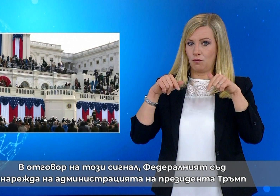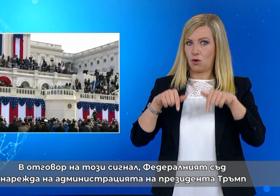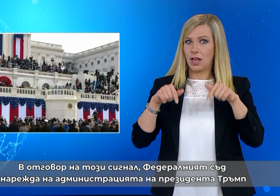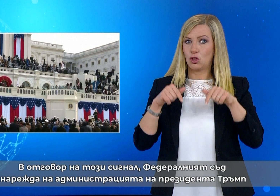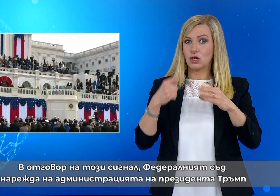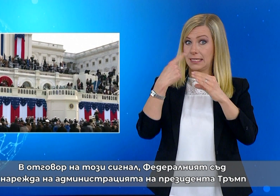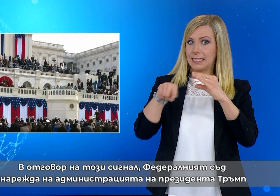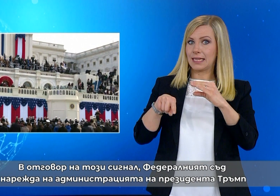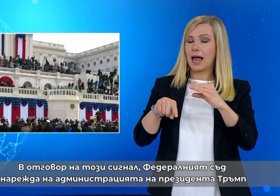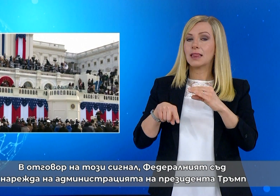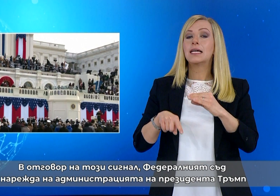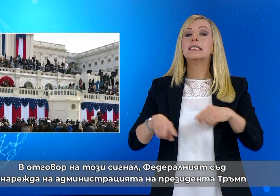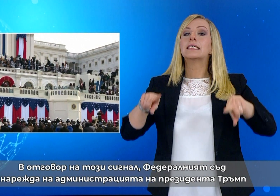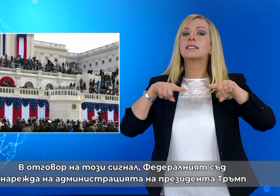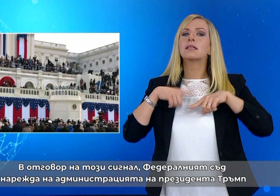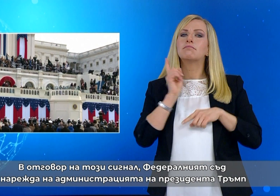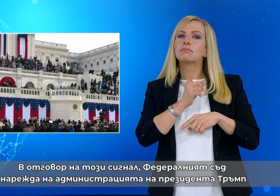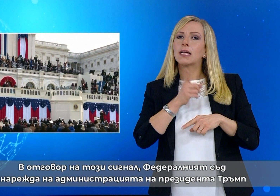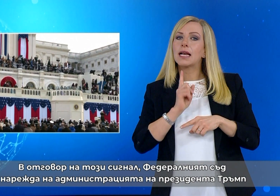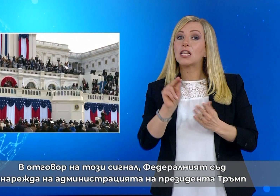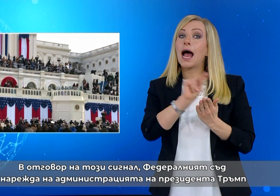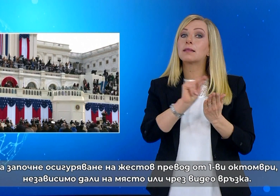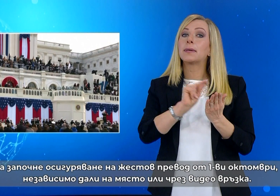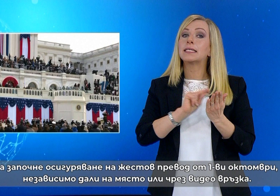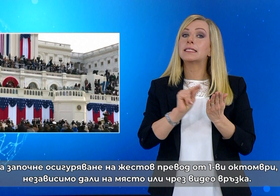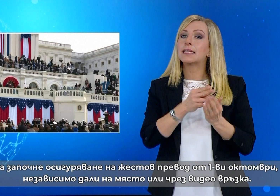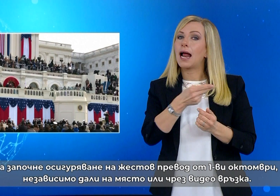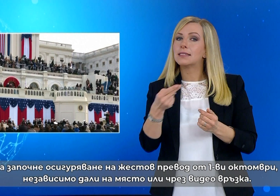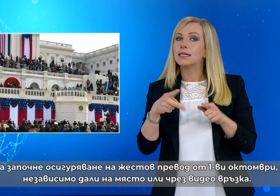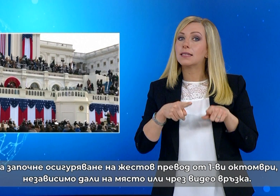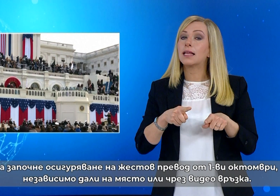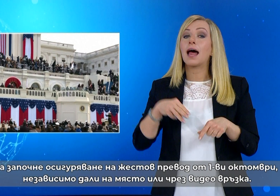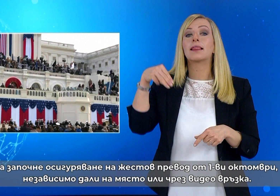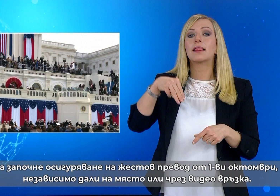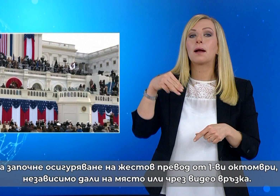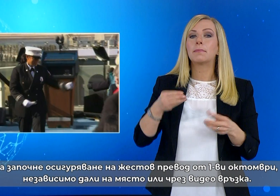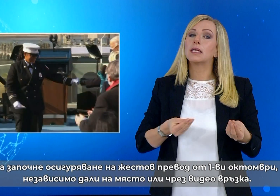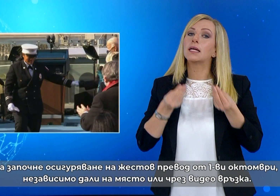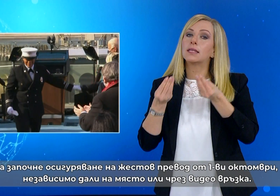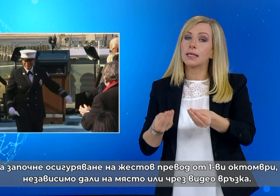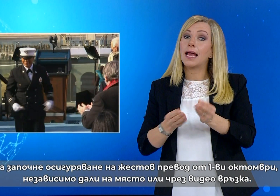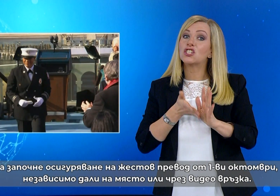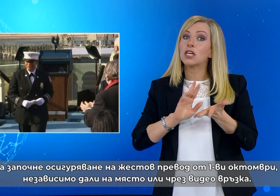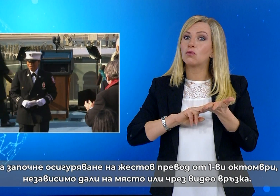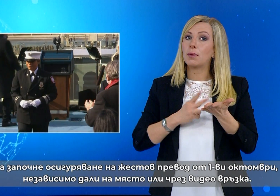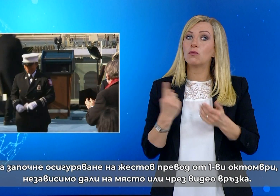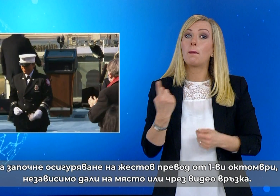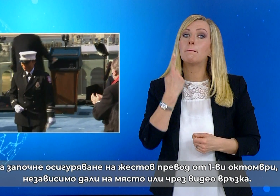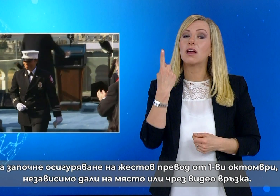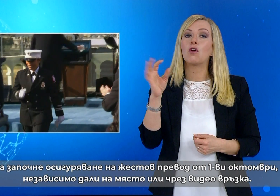Федералният съд нарежда на администрацията на президента Трамп да започне осигуряване на жестов превод от 1 октомври, независимо дали